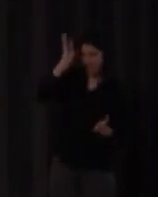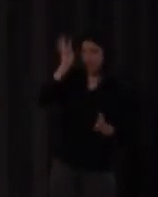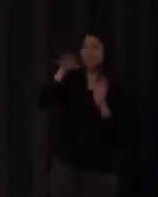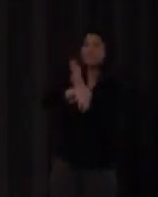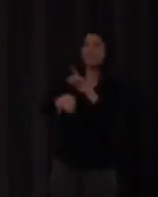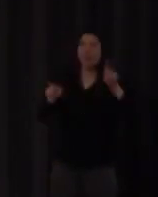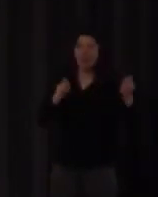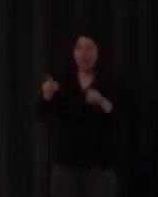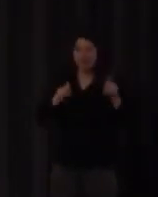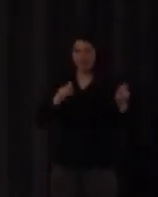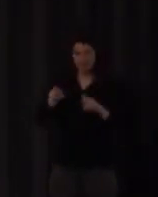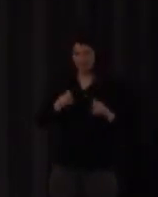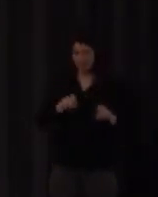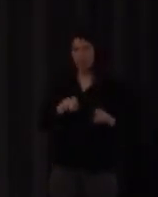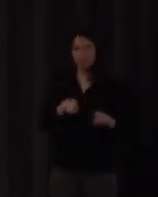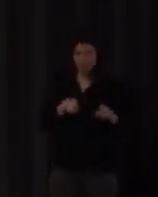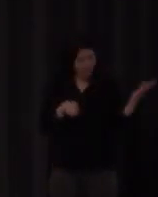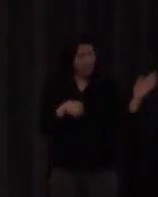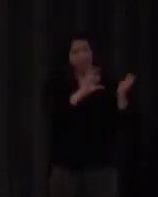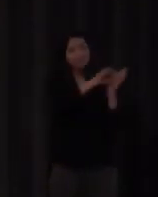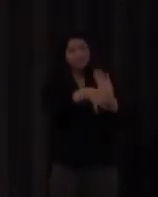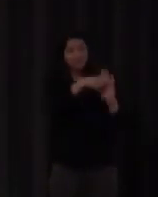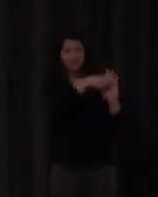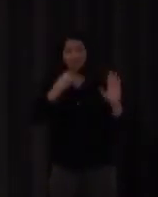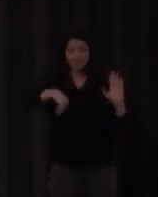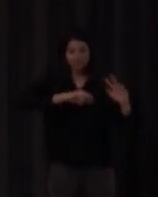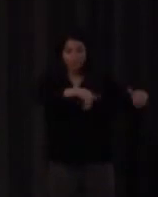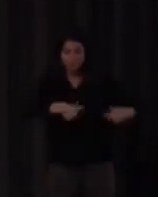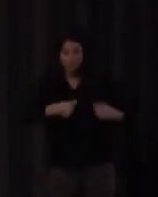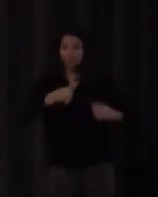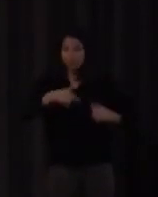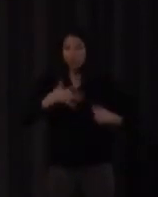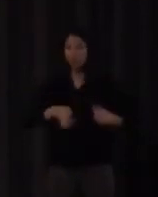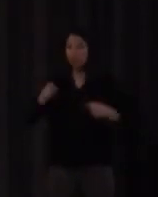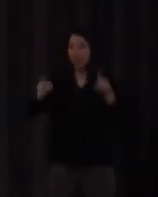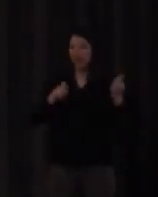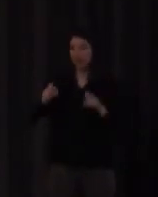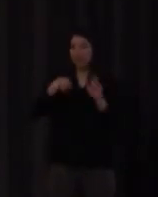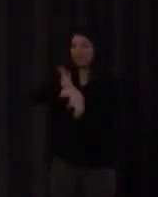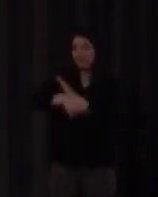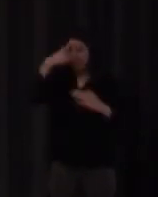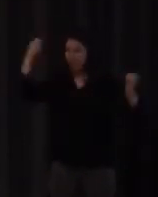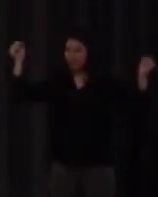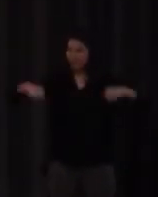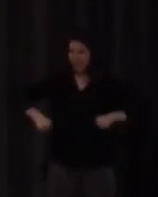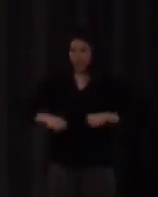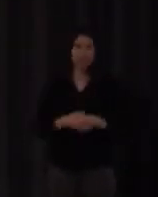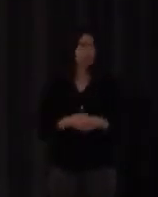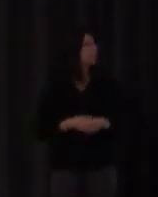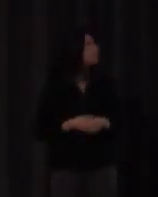sistema lo que permite es elegir constantemente ¿de acuerdo? tomar decisiones les proporciona también